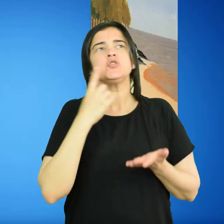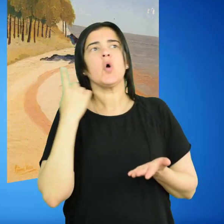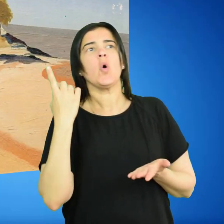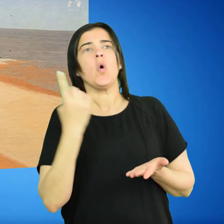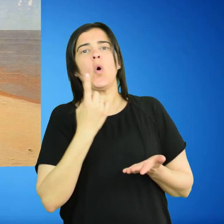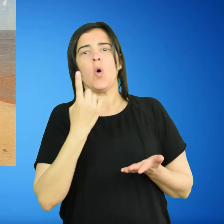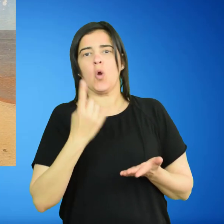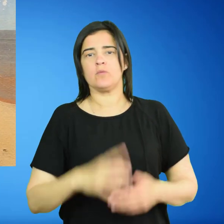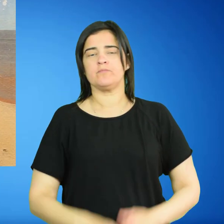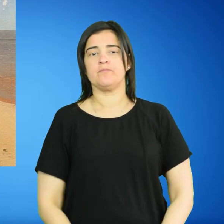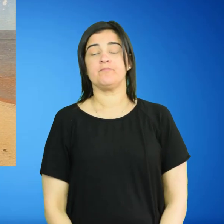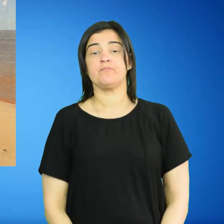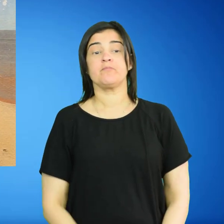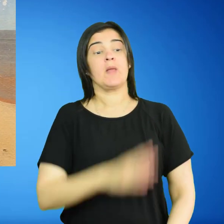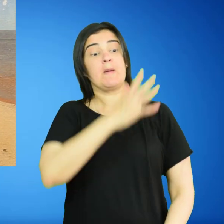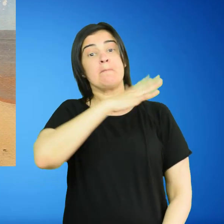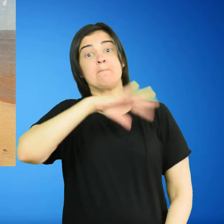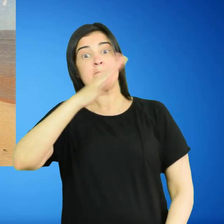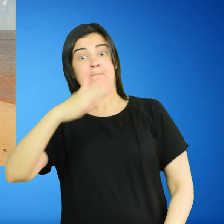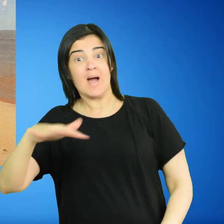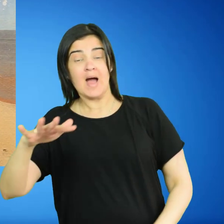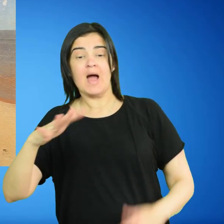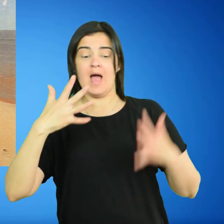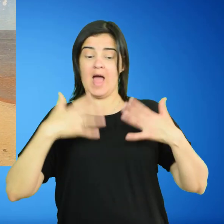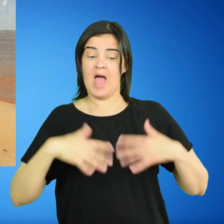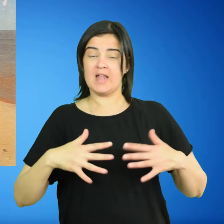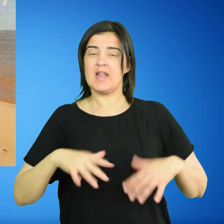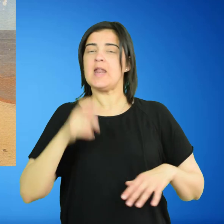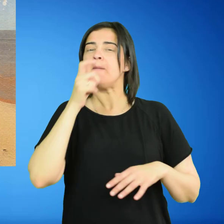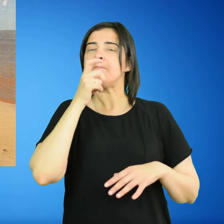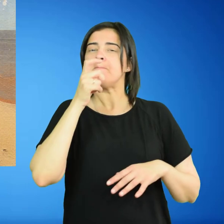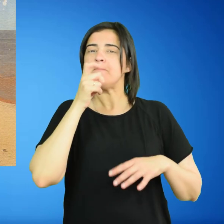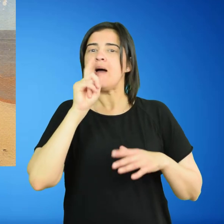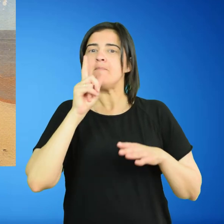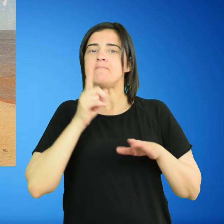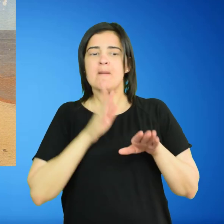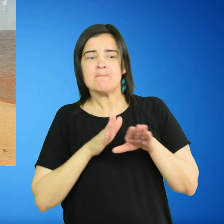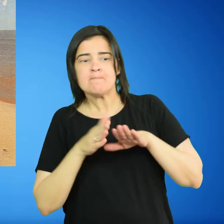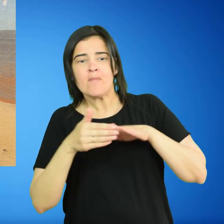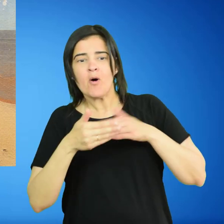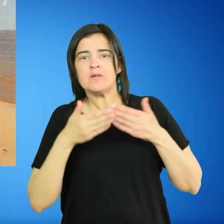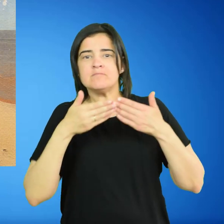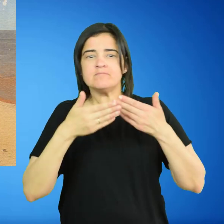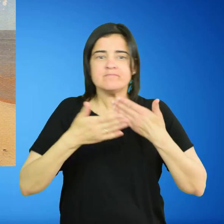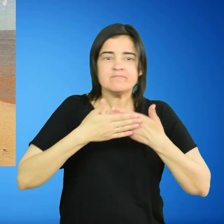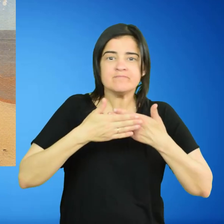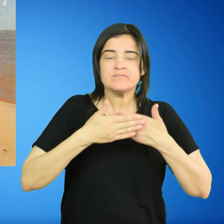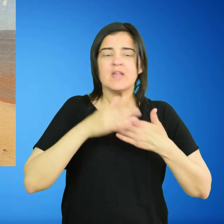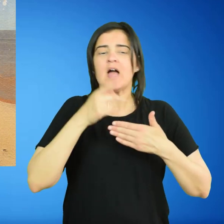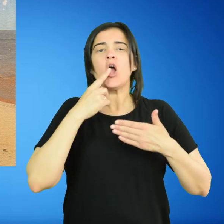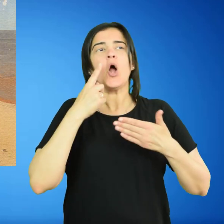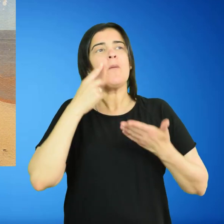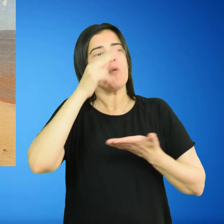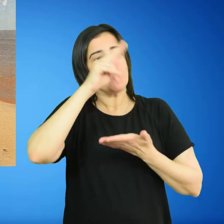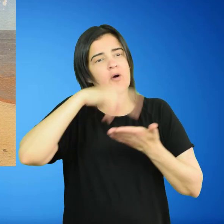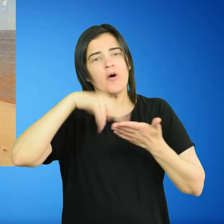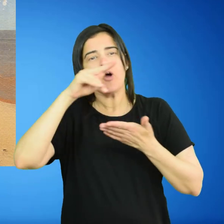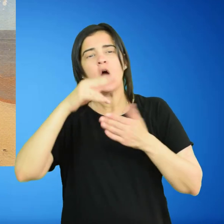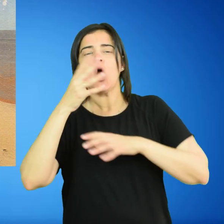deshabitados. El mar, la arena y las rocas de la costa se convierten en su obra en un juego